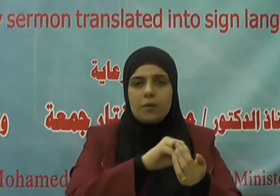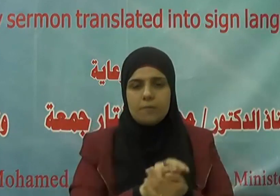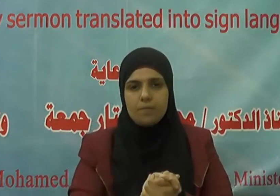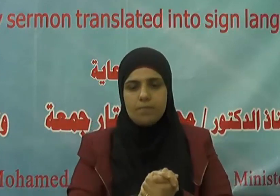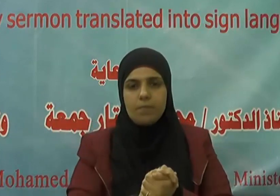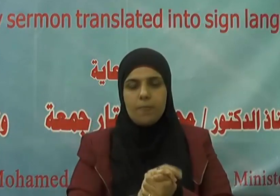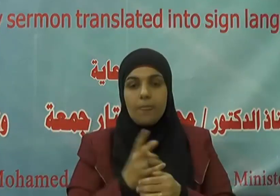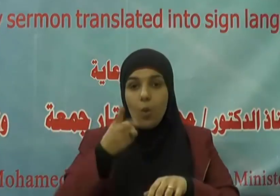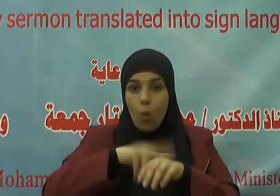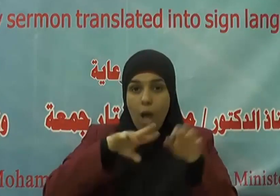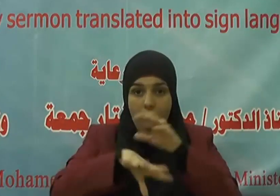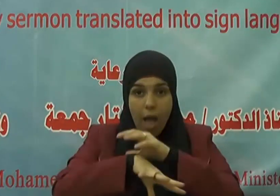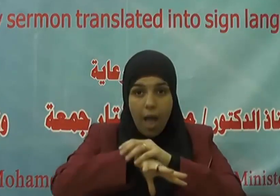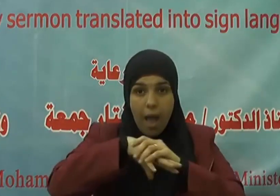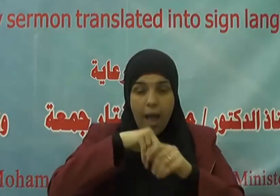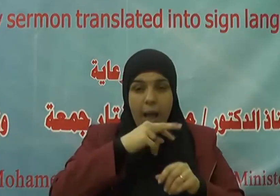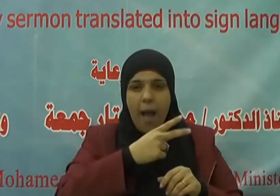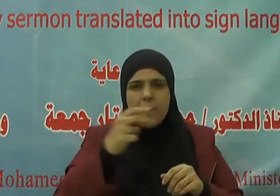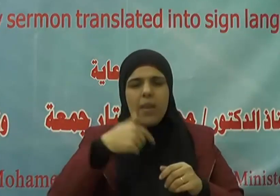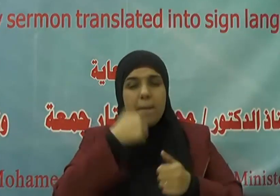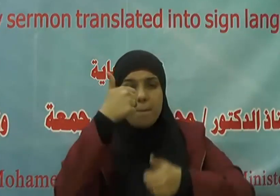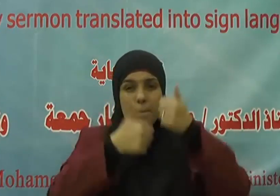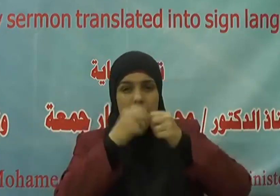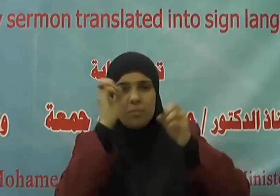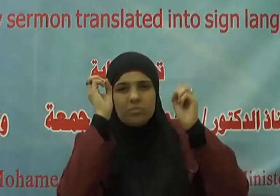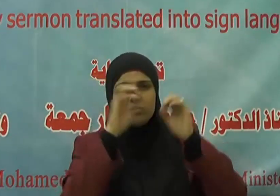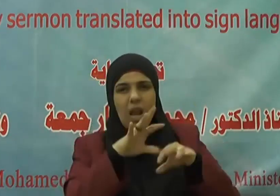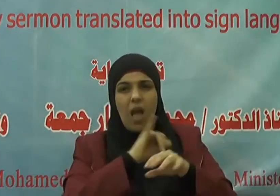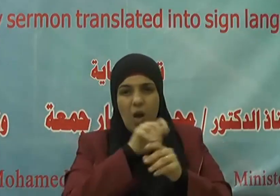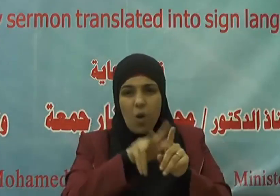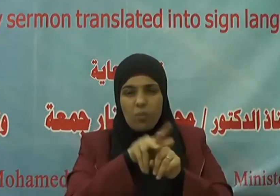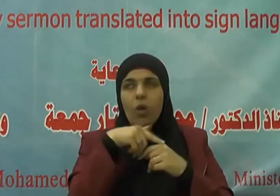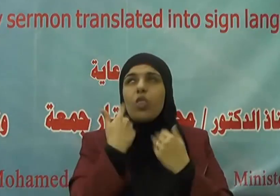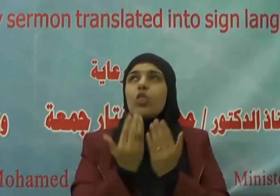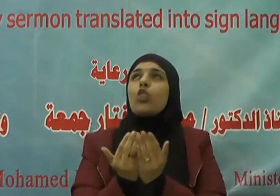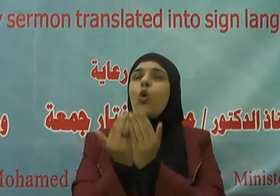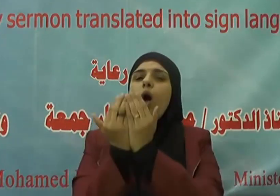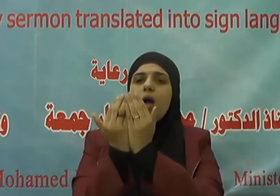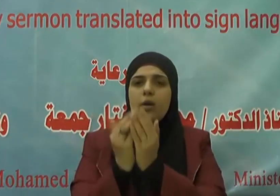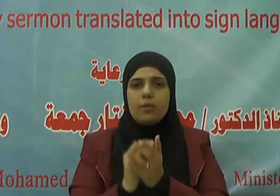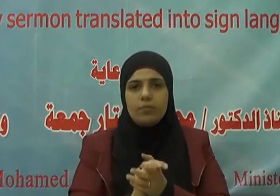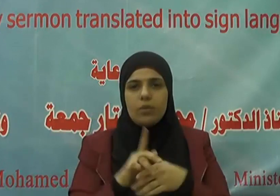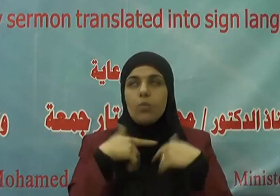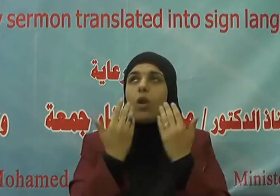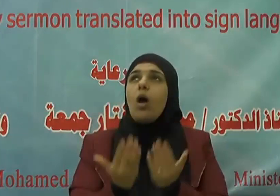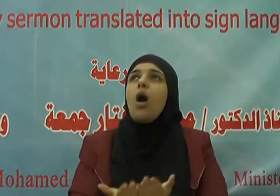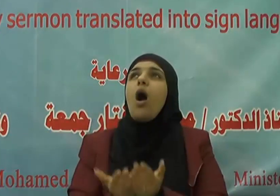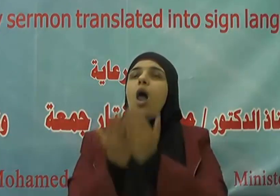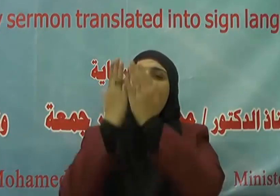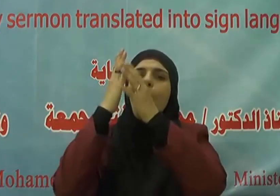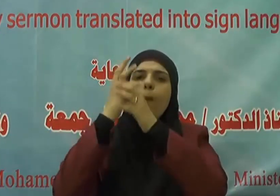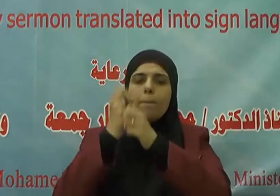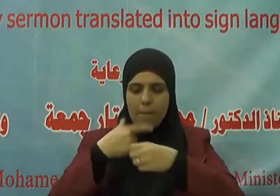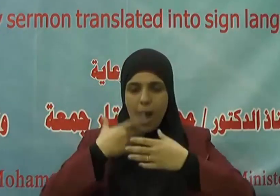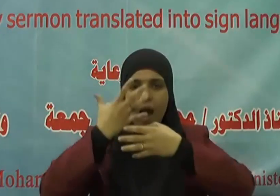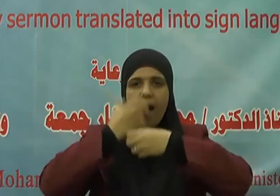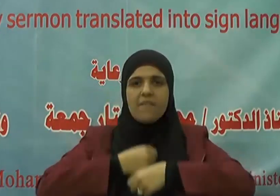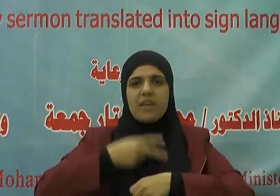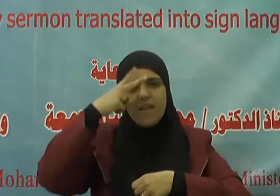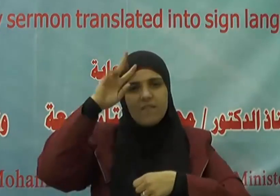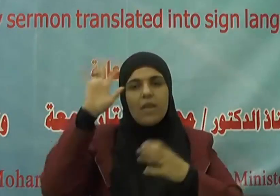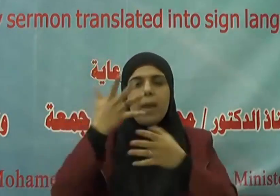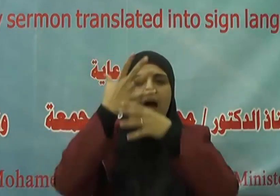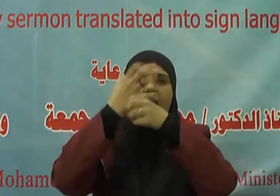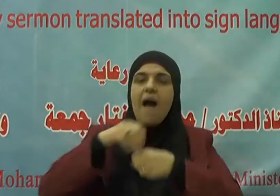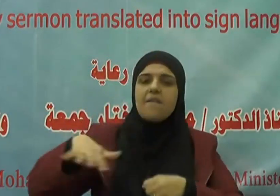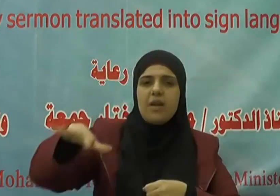وعدوا للبلاء الدعاء اللهم عافنا في من عافيت